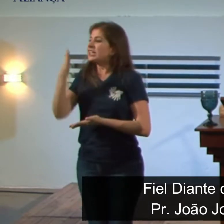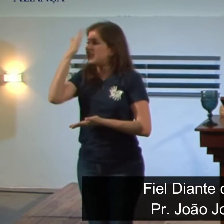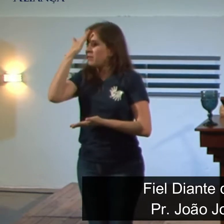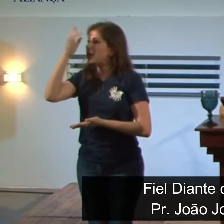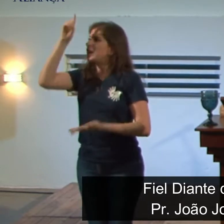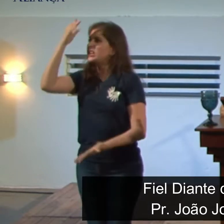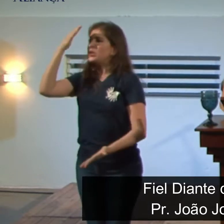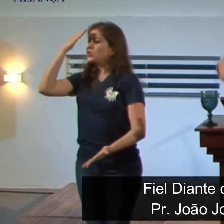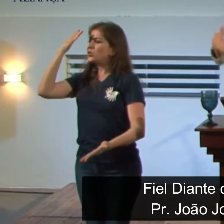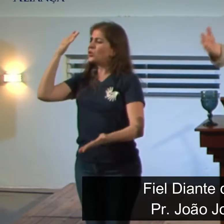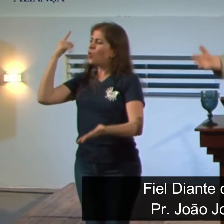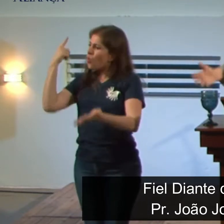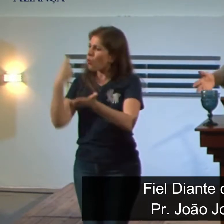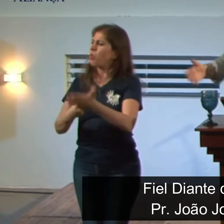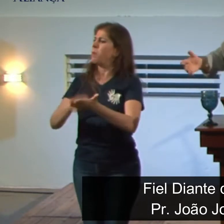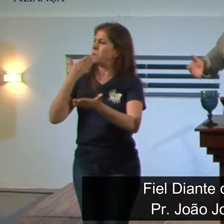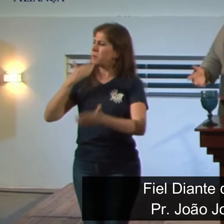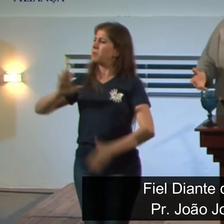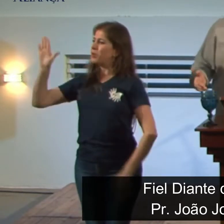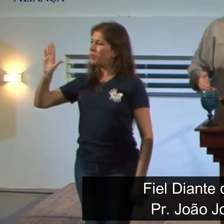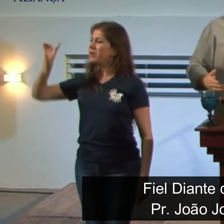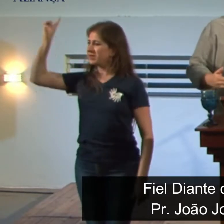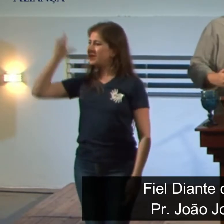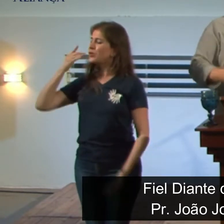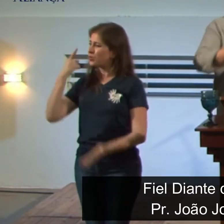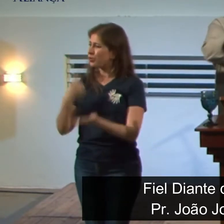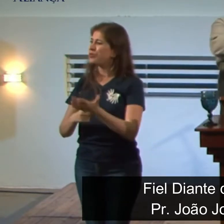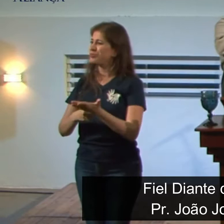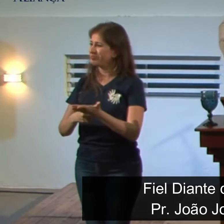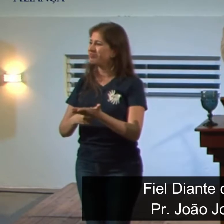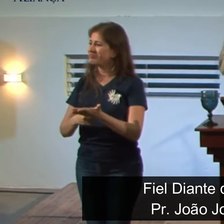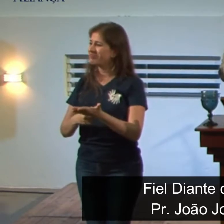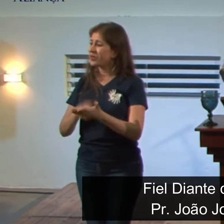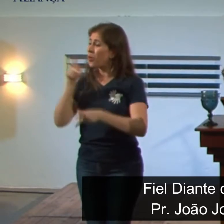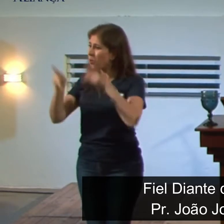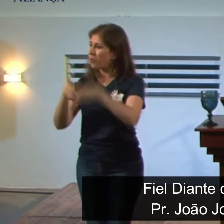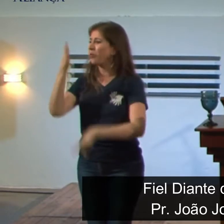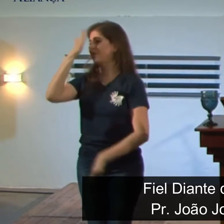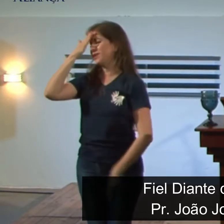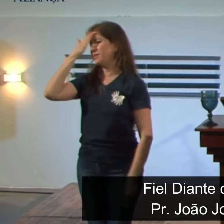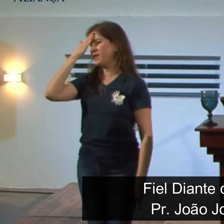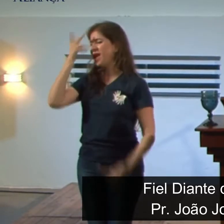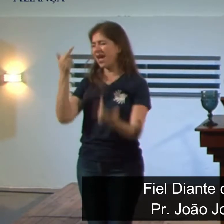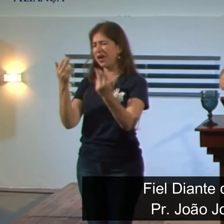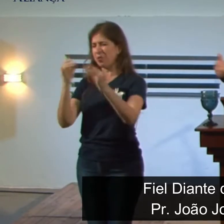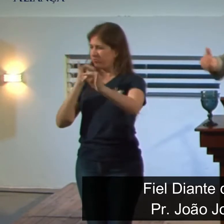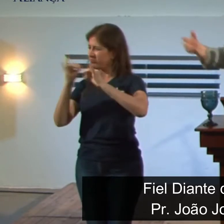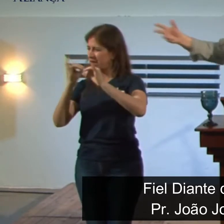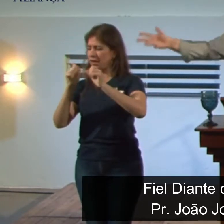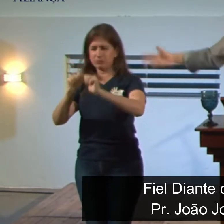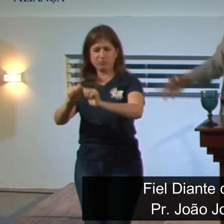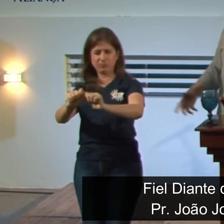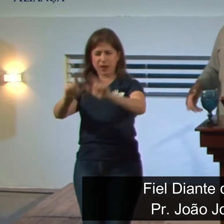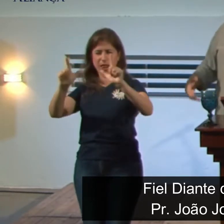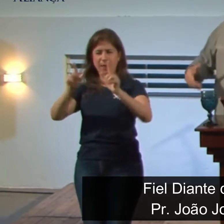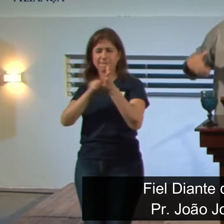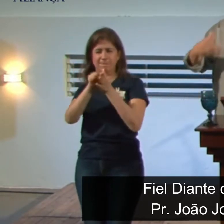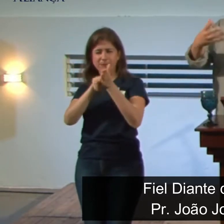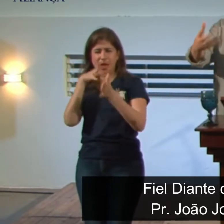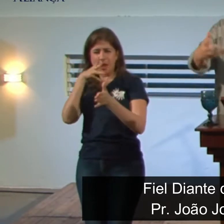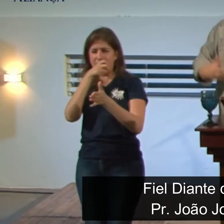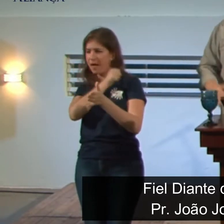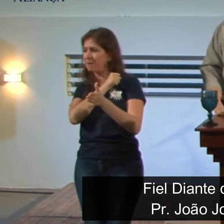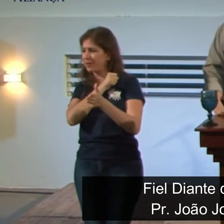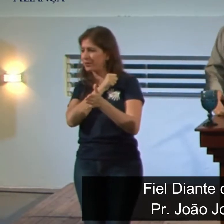é cumpridor das suas promessas. E um exemplo atual, que basta você acessar a internet e você vai fazendo uma pesquisa